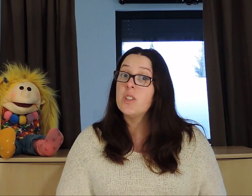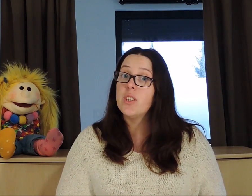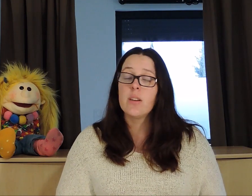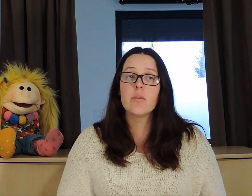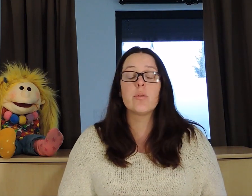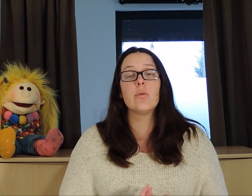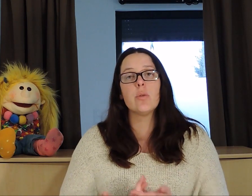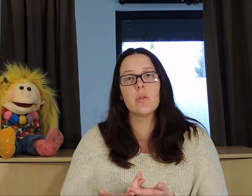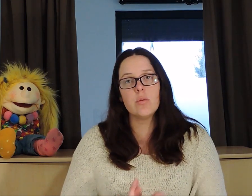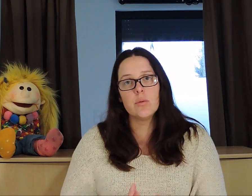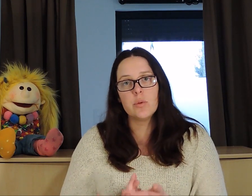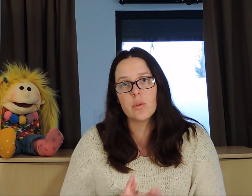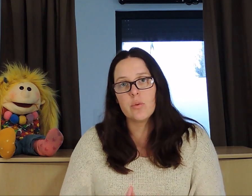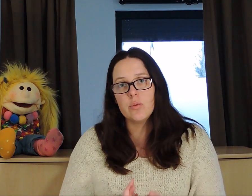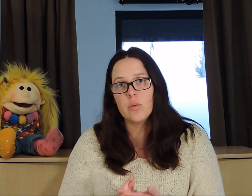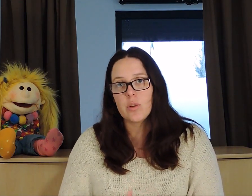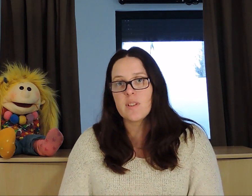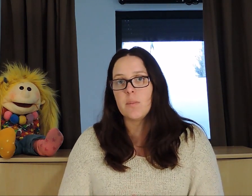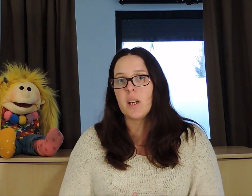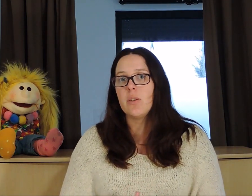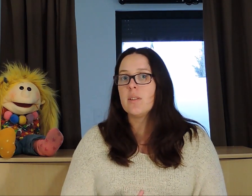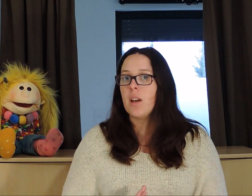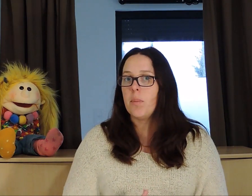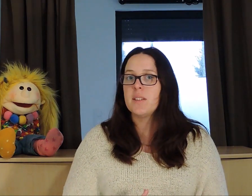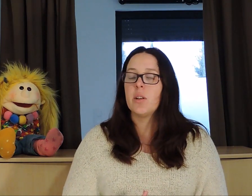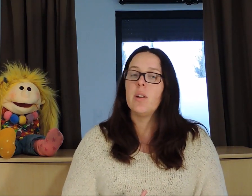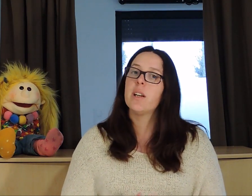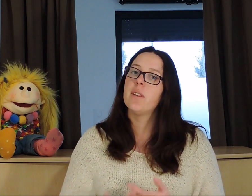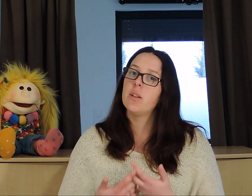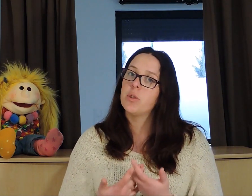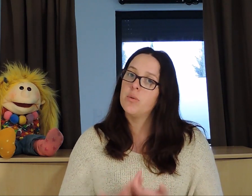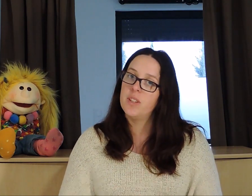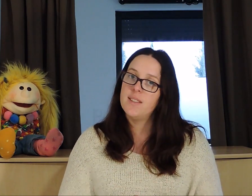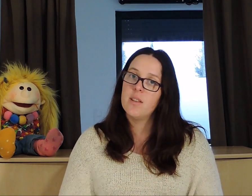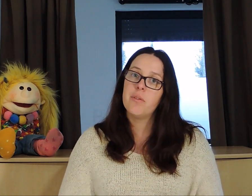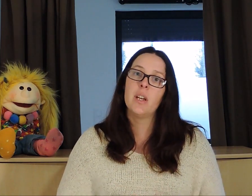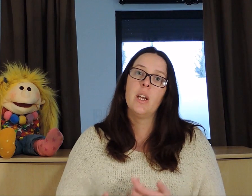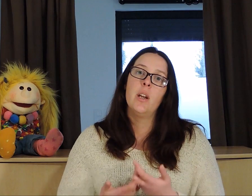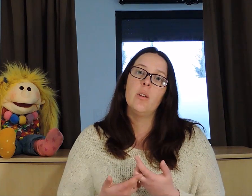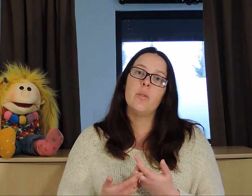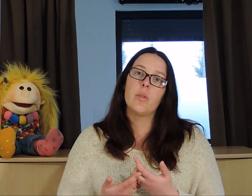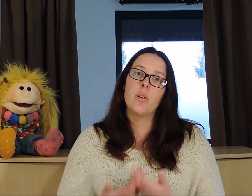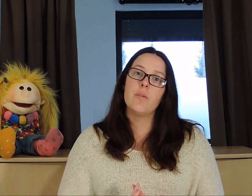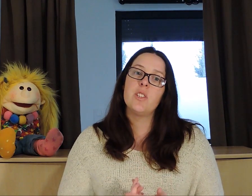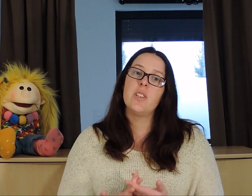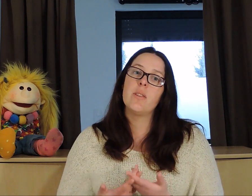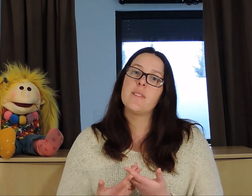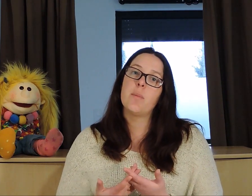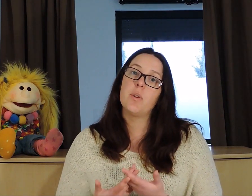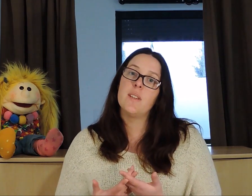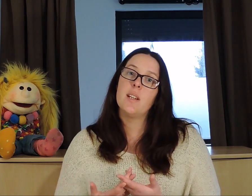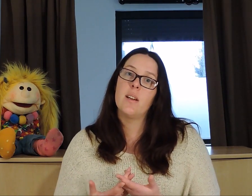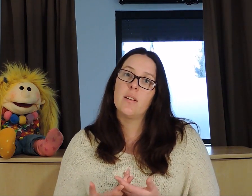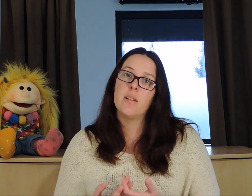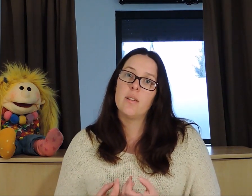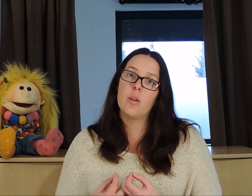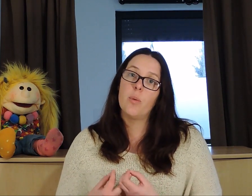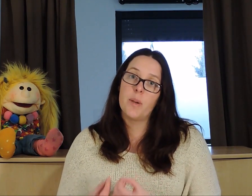vigilance, surtout en cette période très particulière avec le Covid-19. Une grande vigilance apportée aux